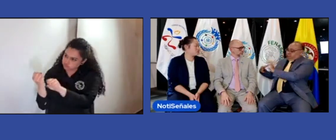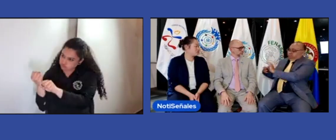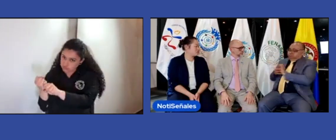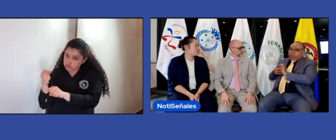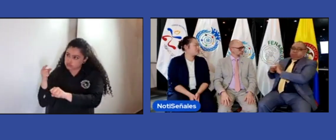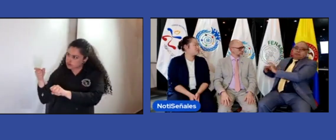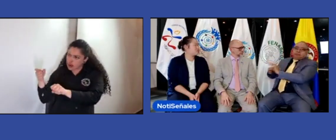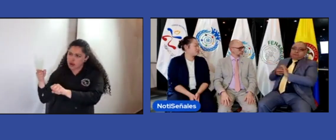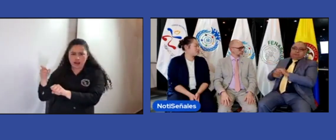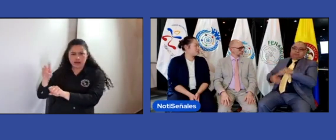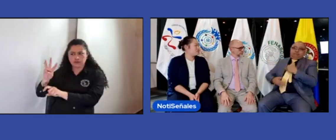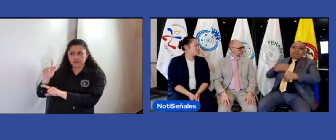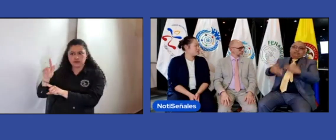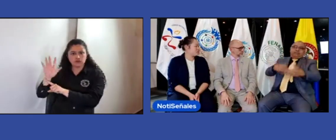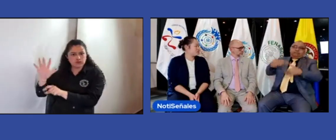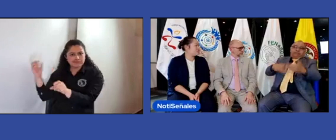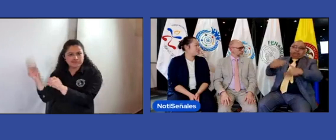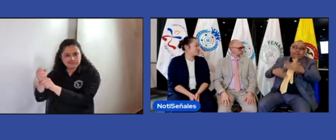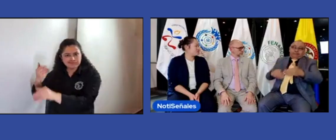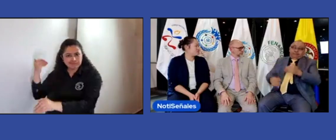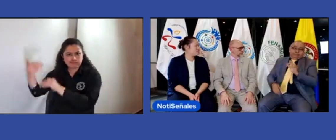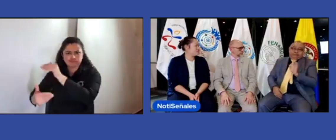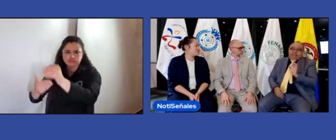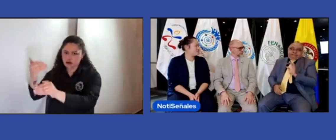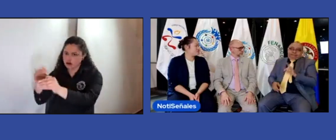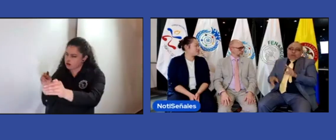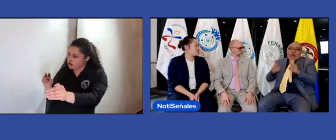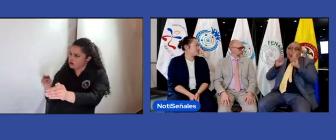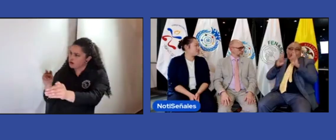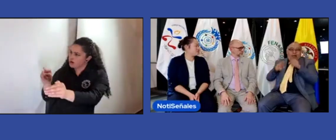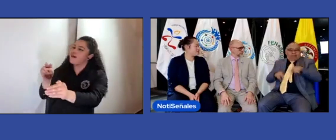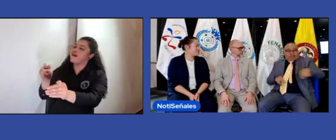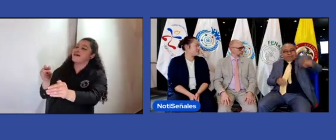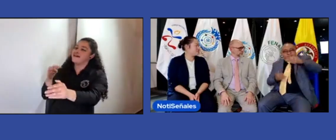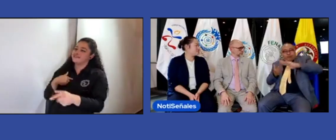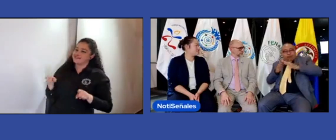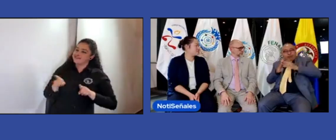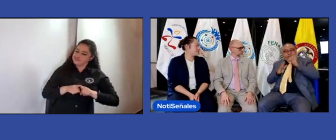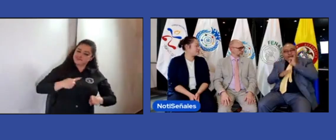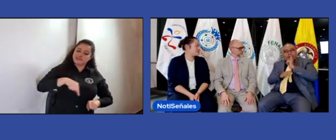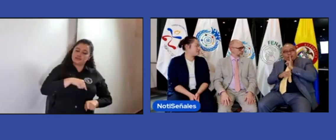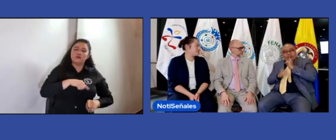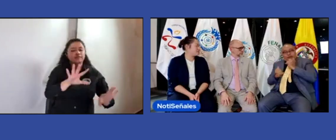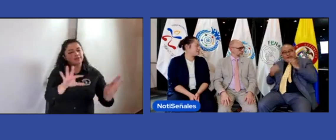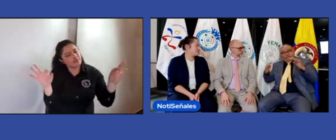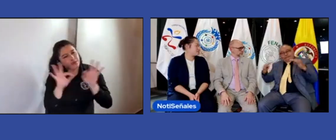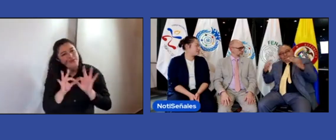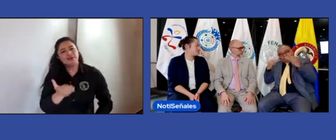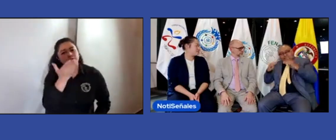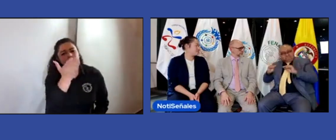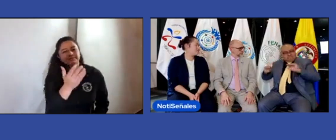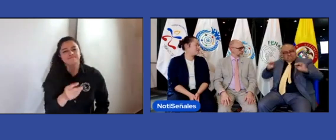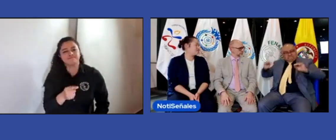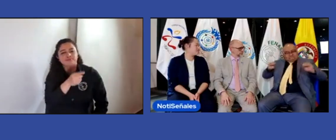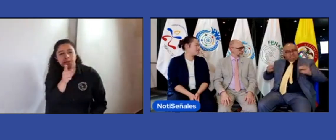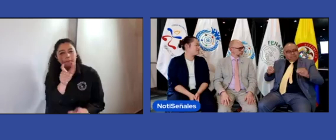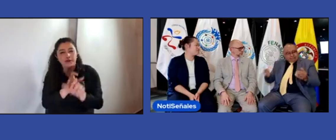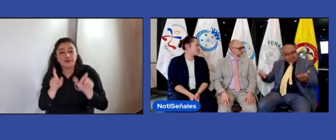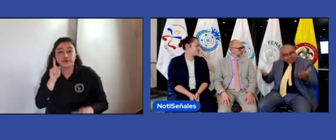como los trabajamos los aterrizamos a territorio colombiano y así vamos adelantando nuestros procesos y nuestras acciones las personas sordas